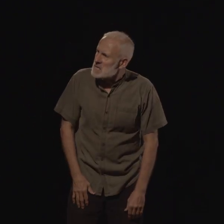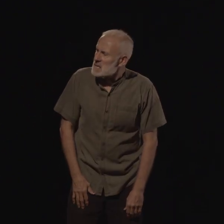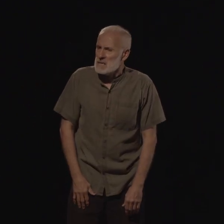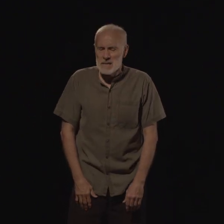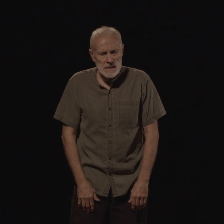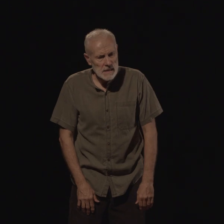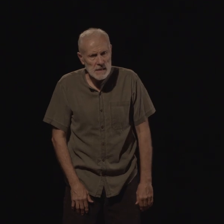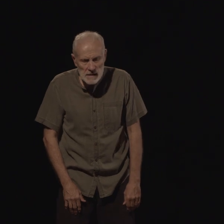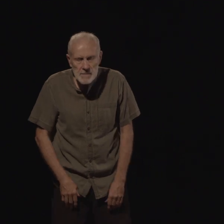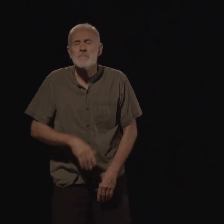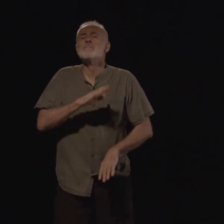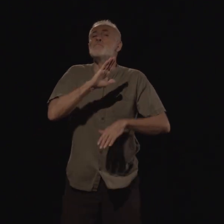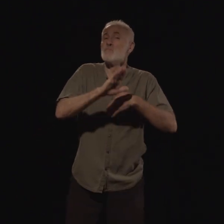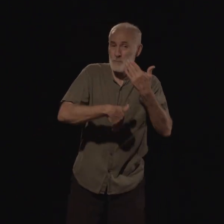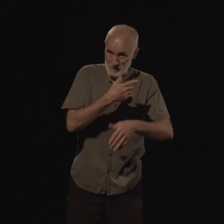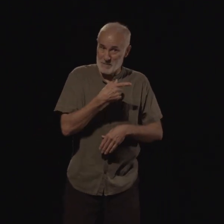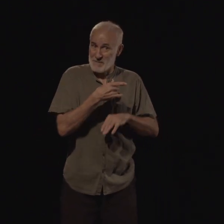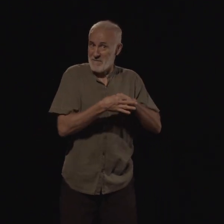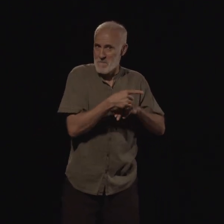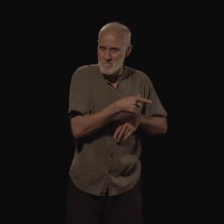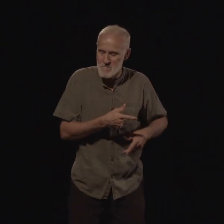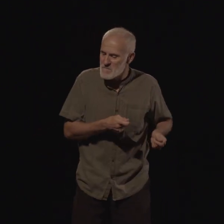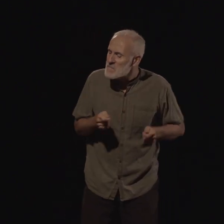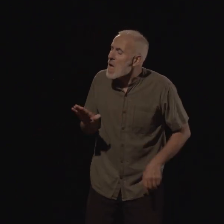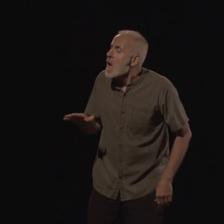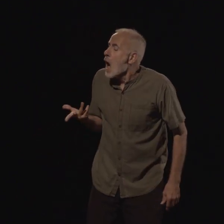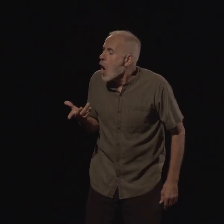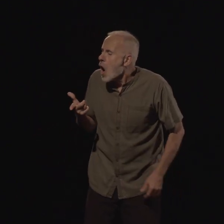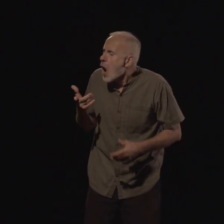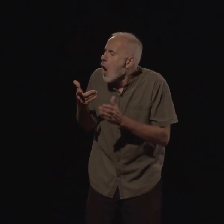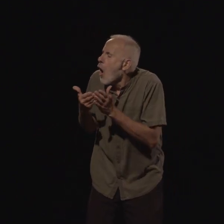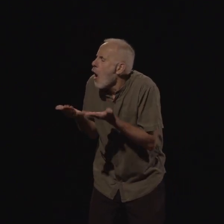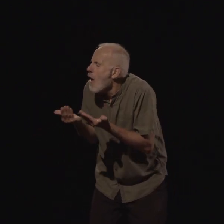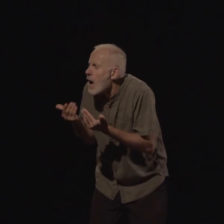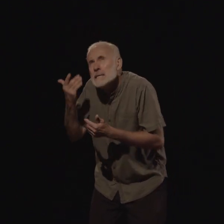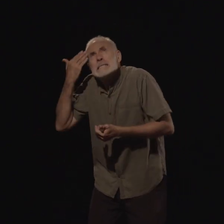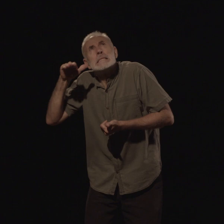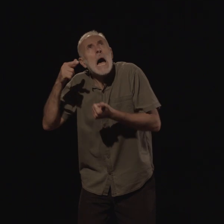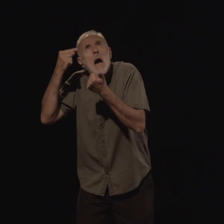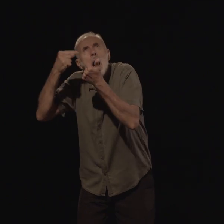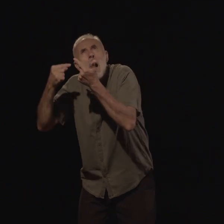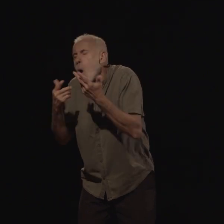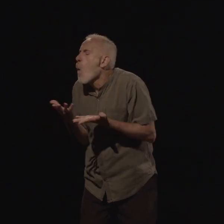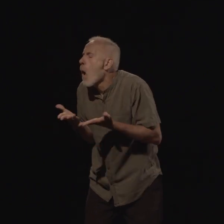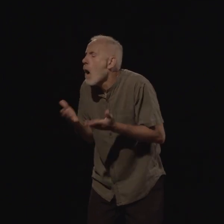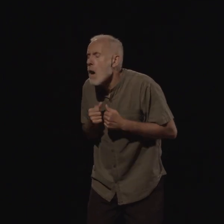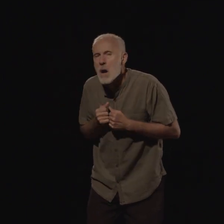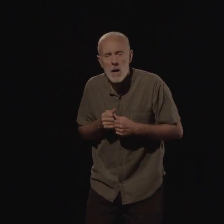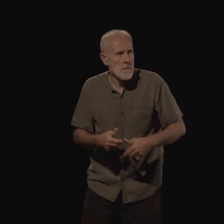Et quand la fois suivante, sa femme lui demanda, qu'est-ce que tu sais encore ? Il dit, je sais bien